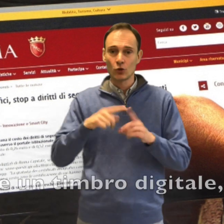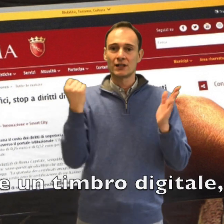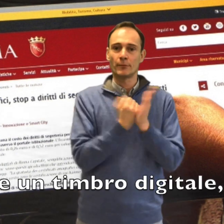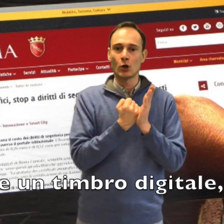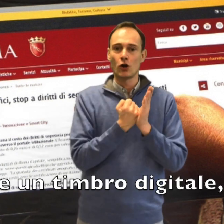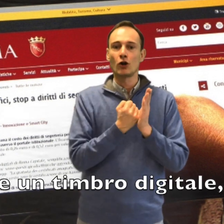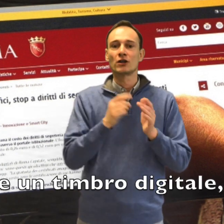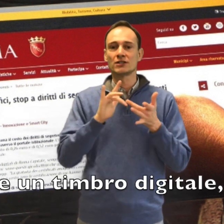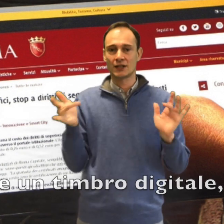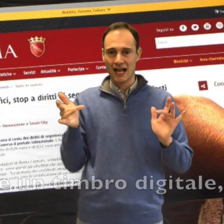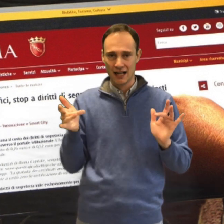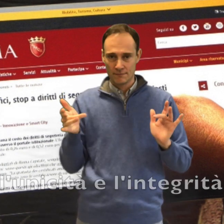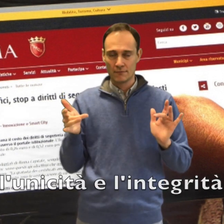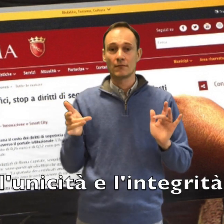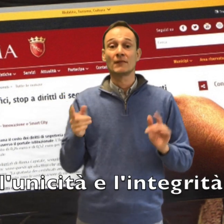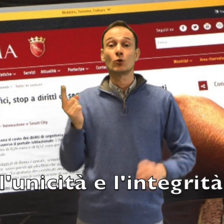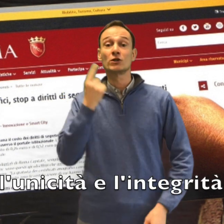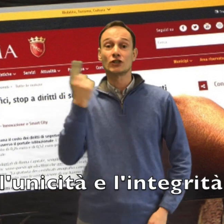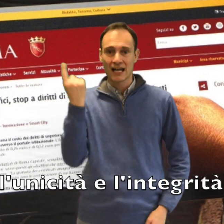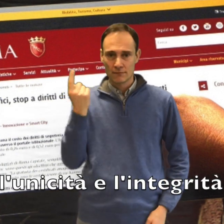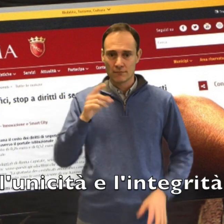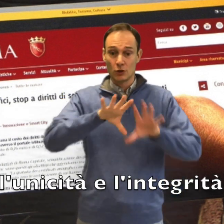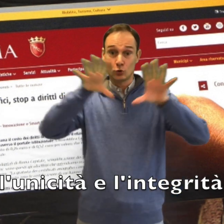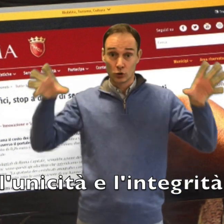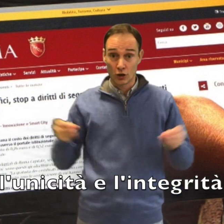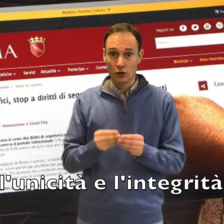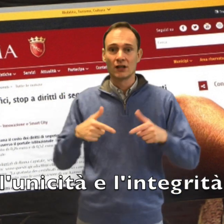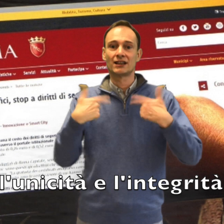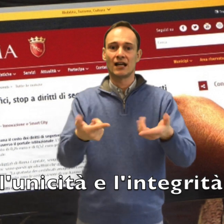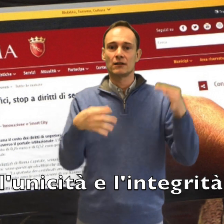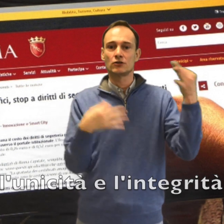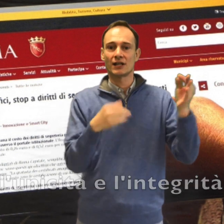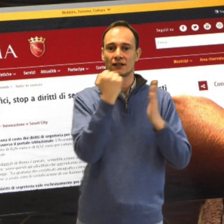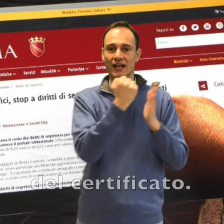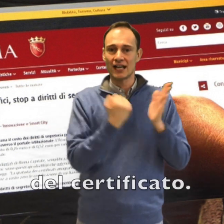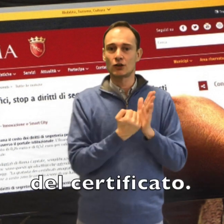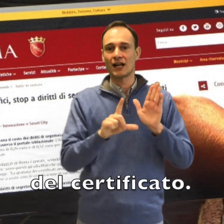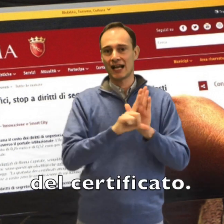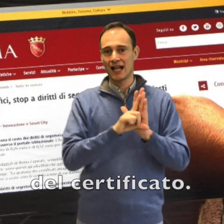e un timbro digitale l'unicità e l'integrità del certificato.